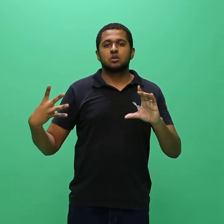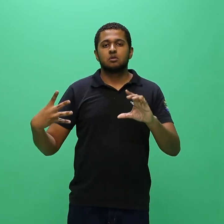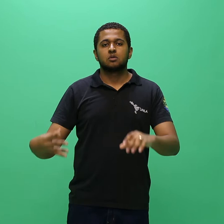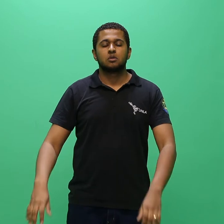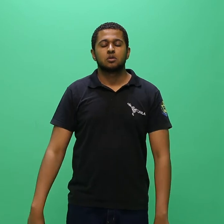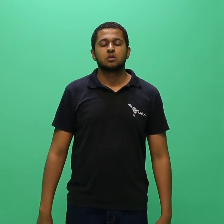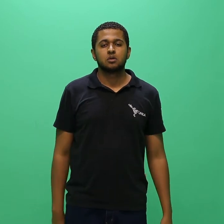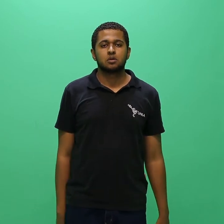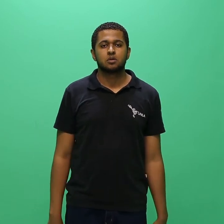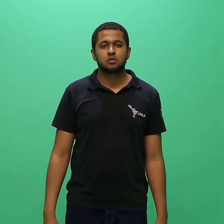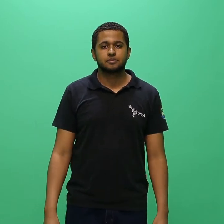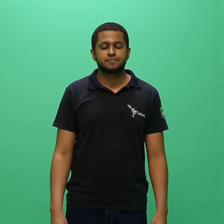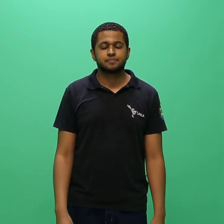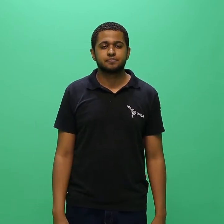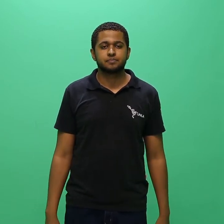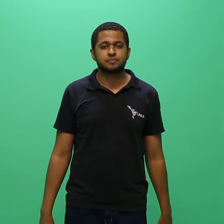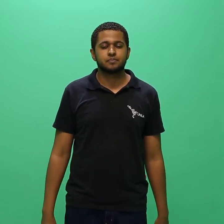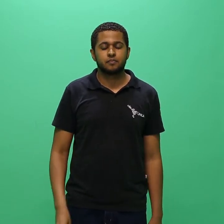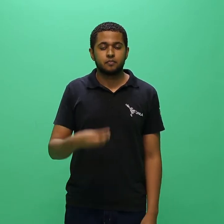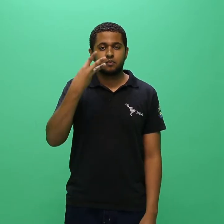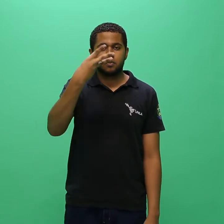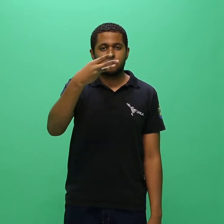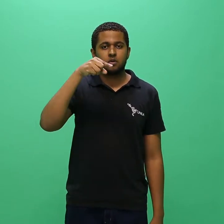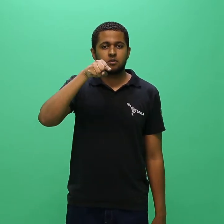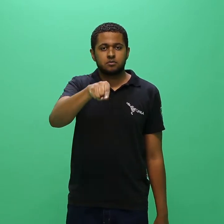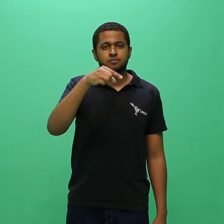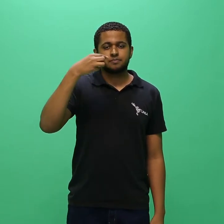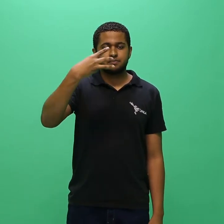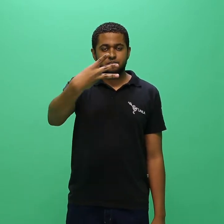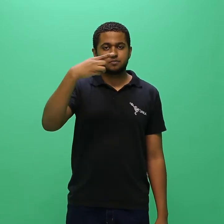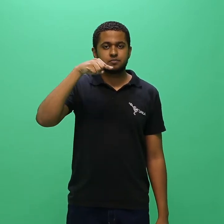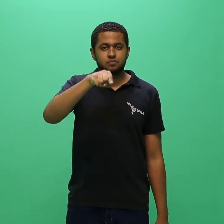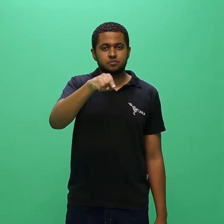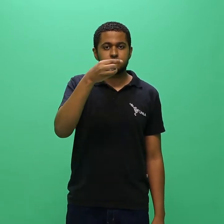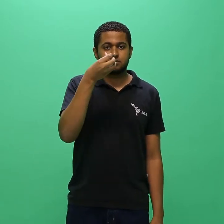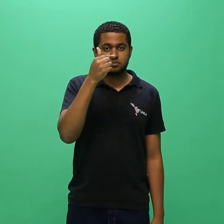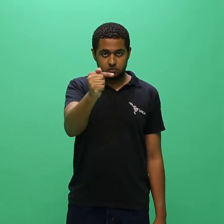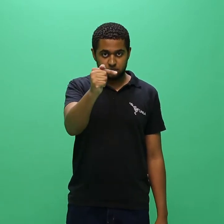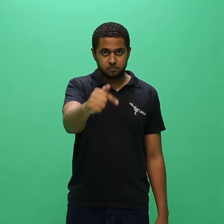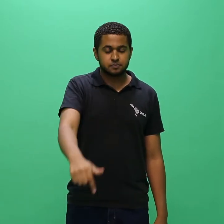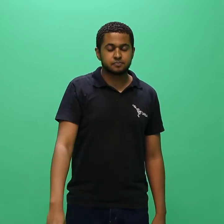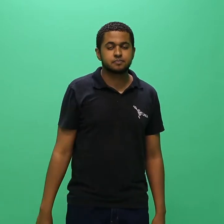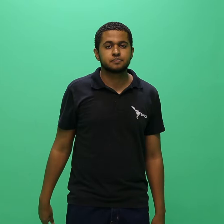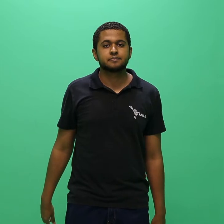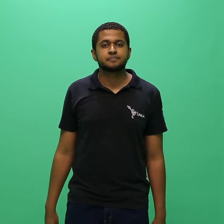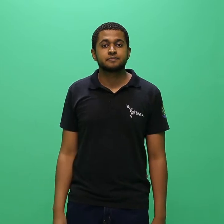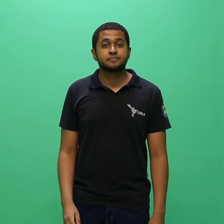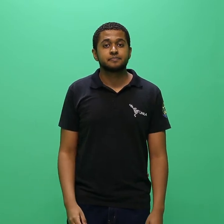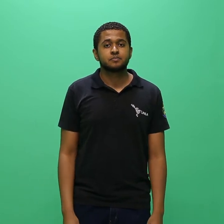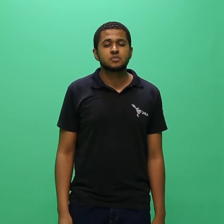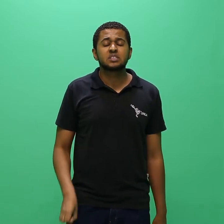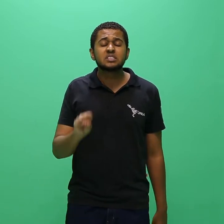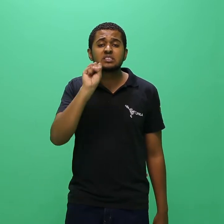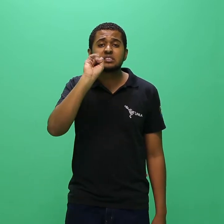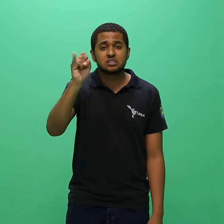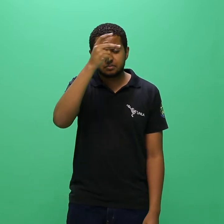estabelecida no presente edital. 3.3.7. Caso o